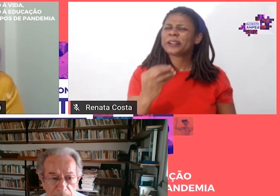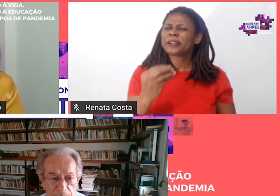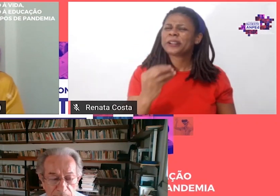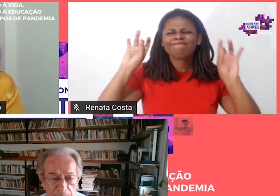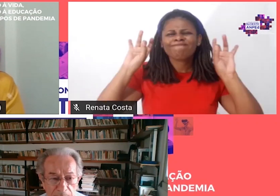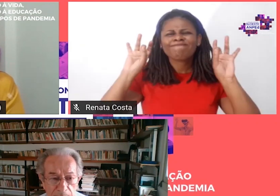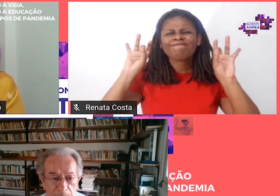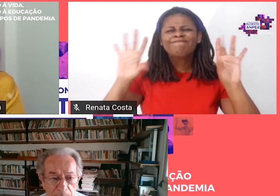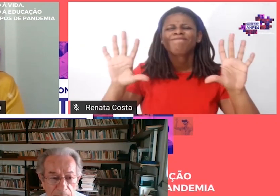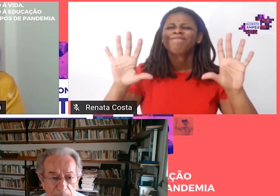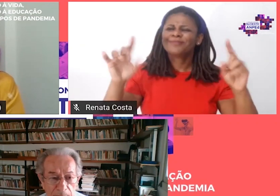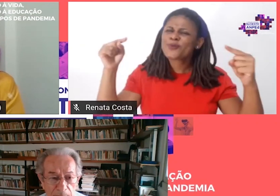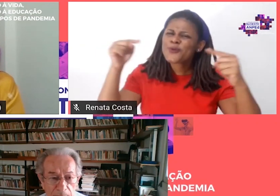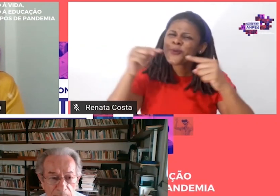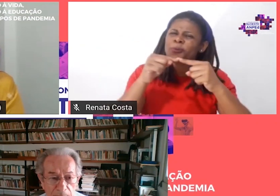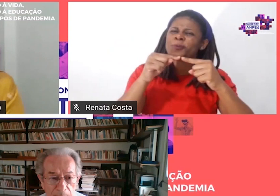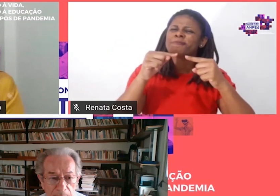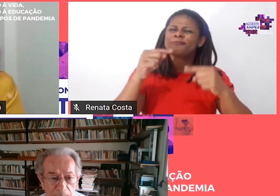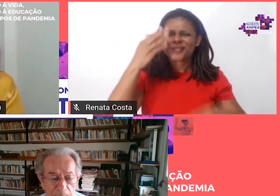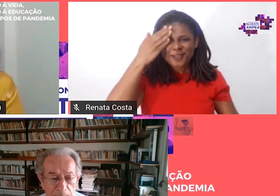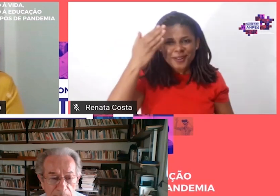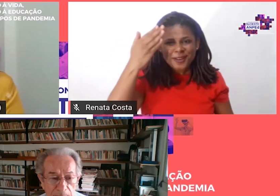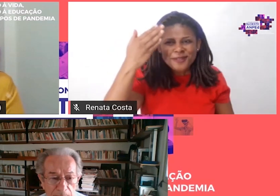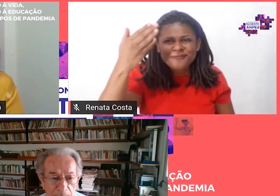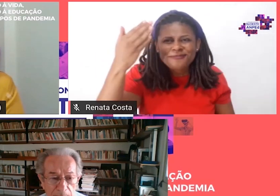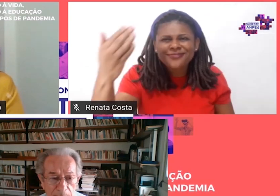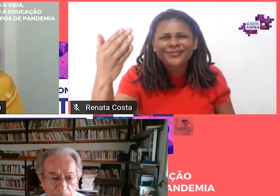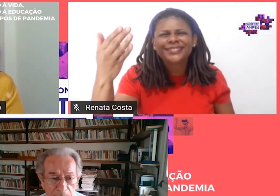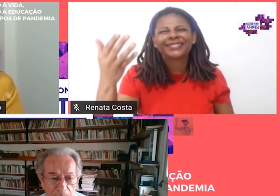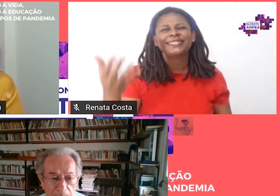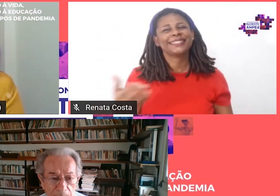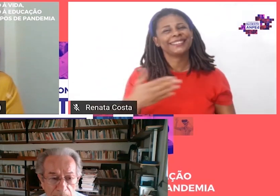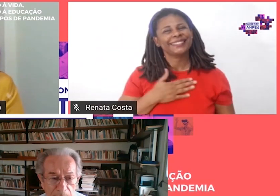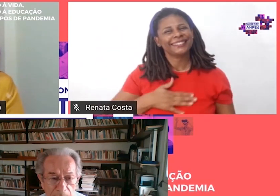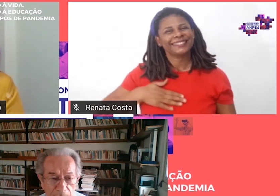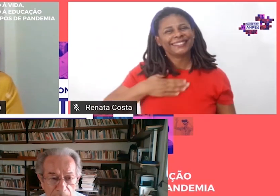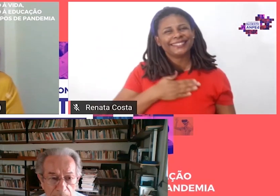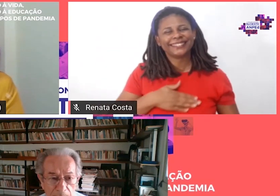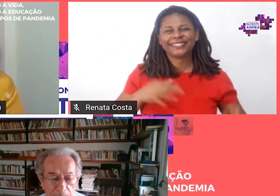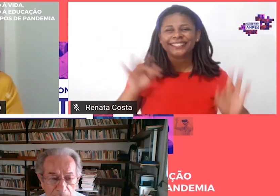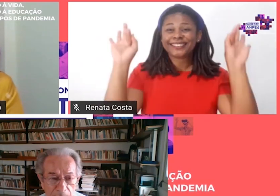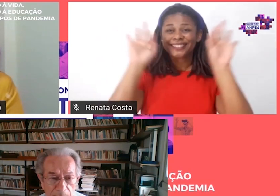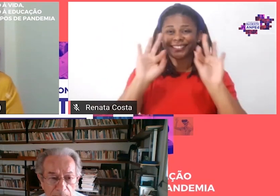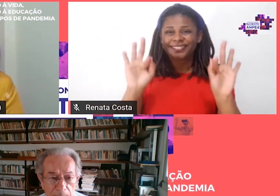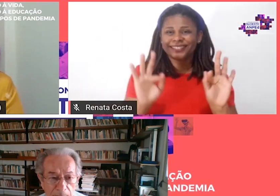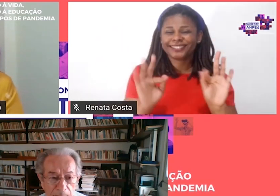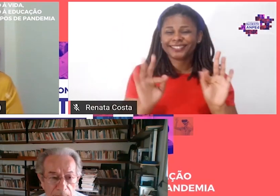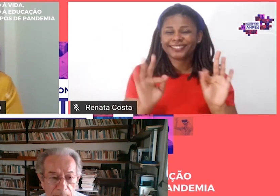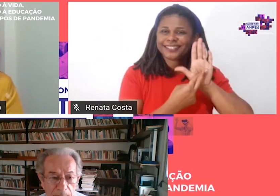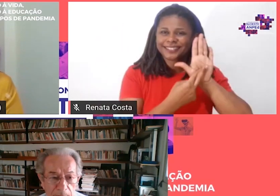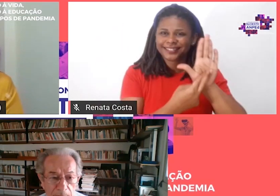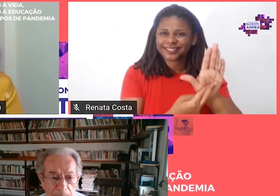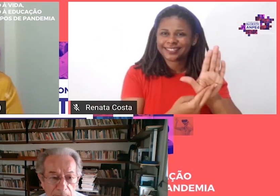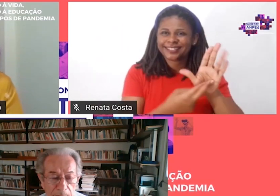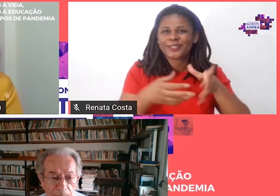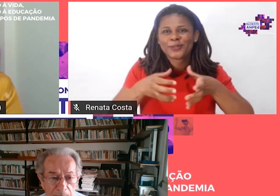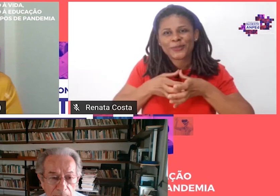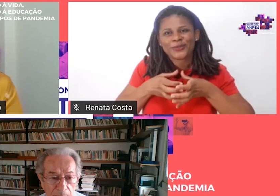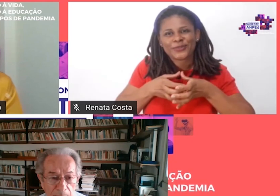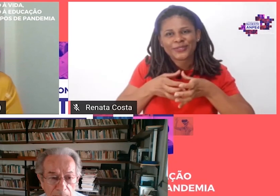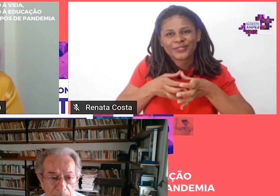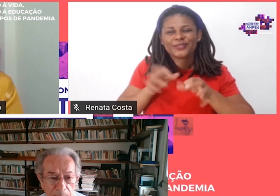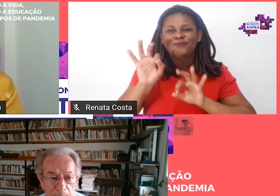homenagem, né? Fico muito feliz feliz de estar aqui representando a comissão organizadora nessa